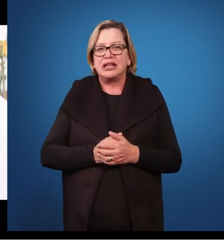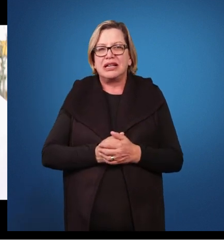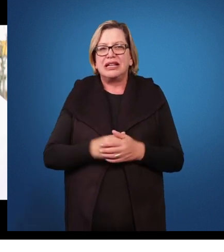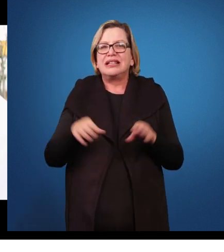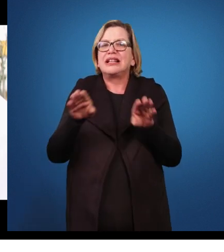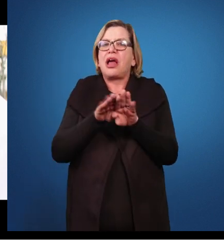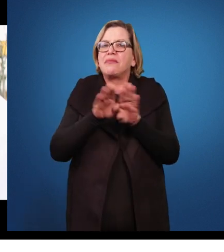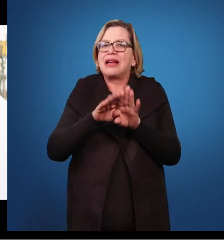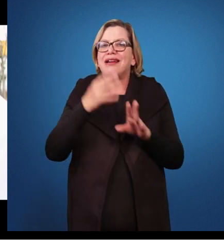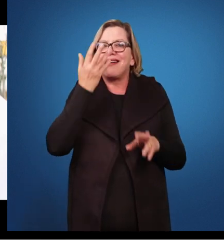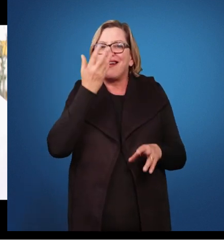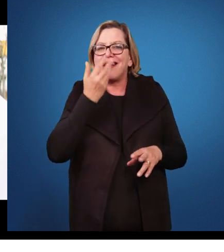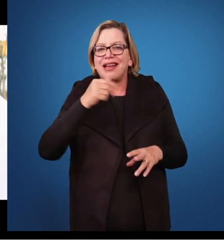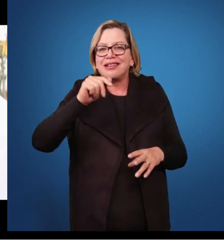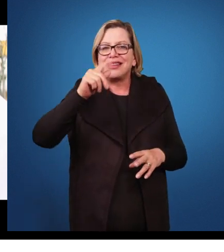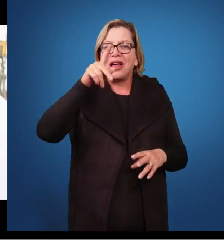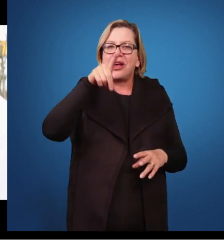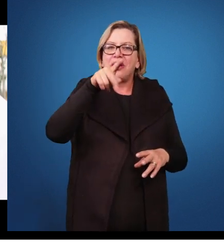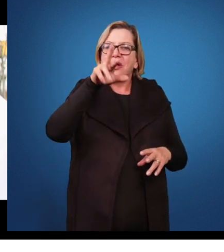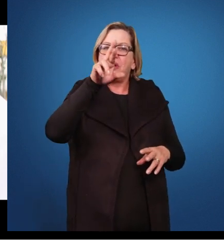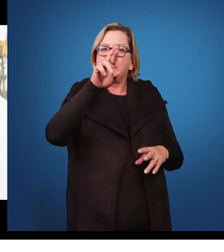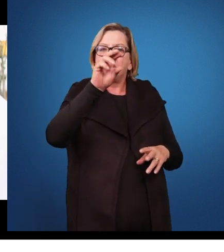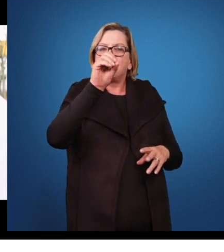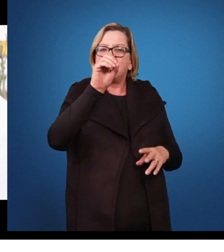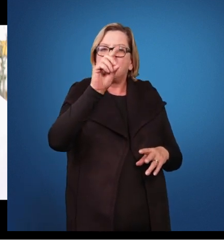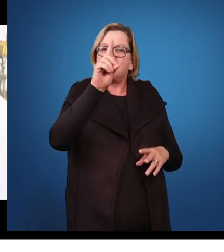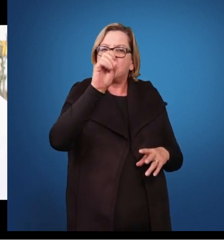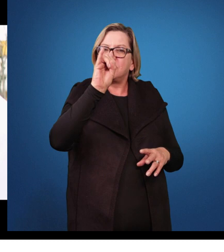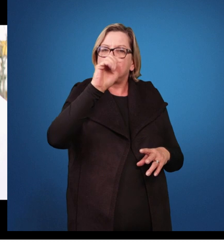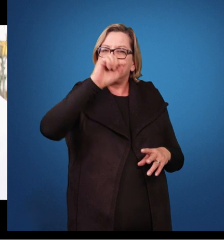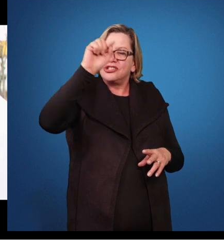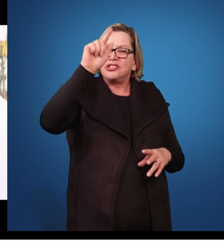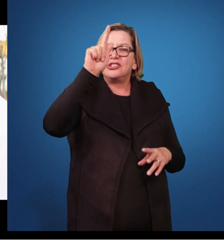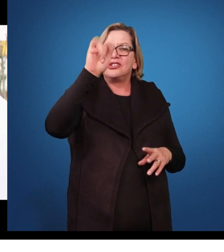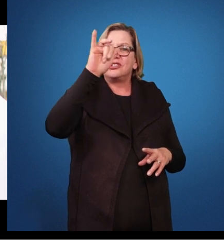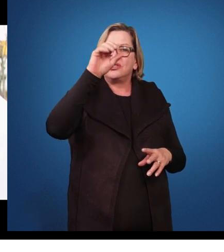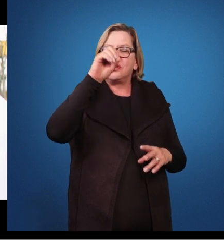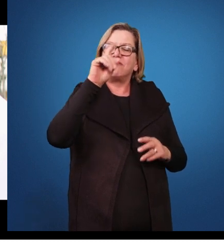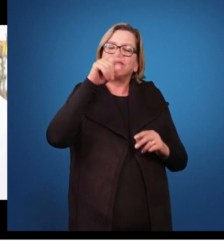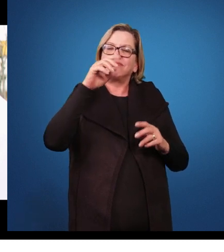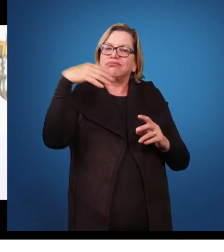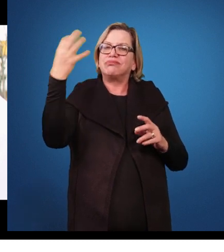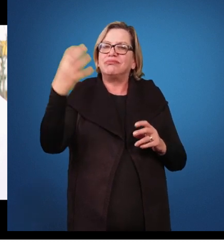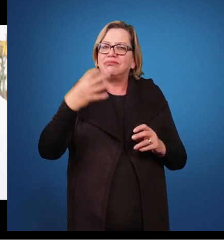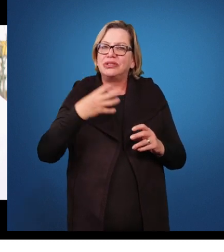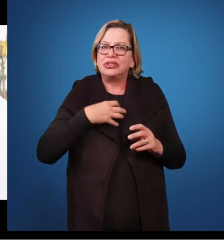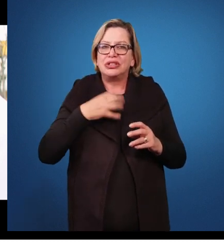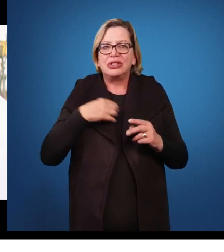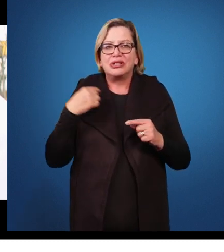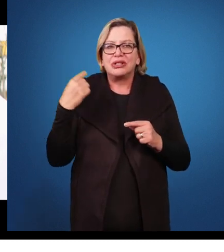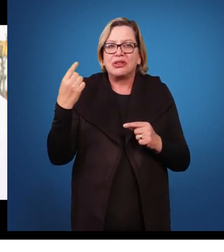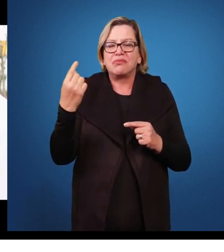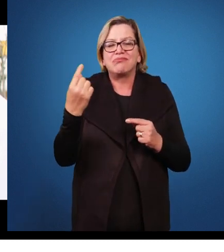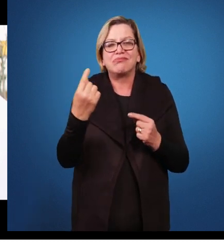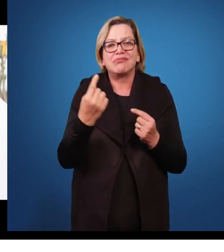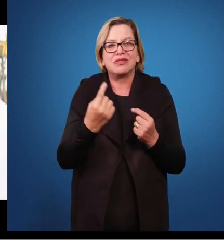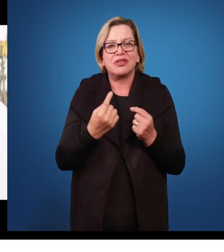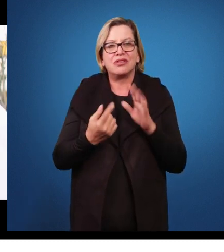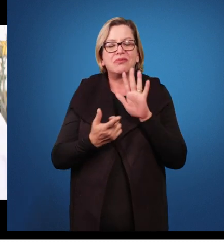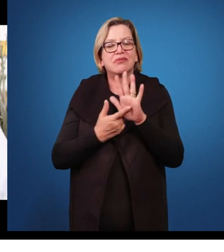assim, que prodígio é apenas uma forma de a gente nomear essas pessoas que